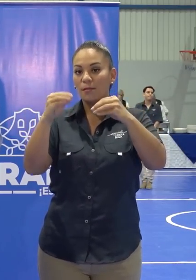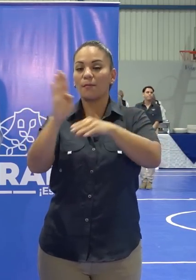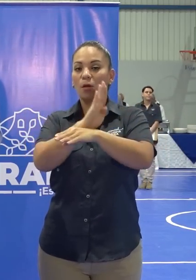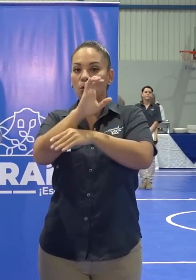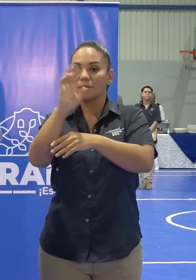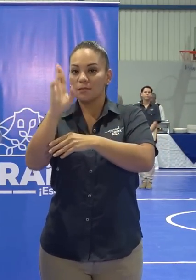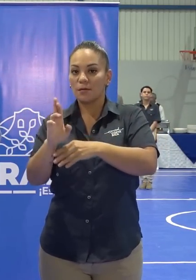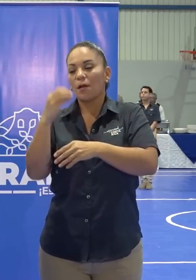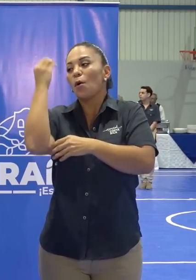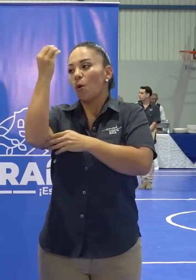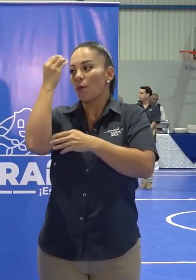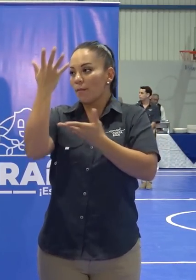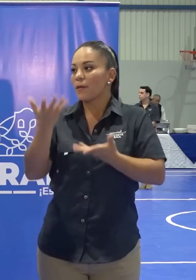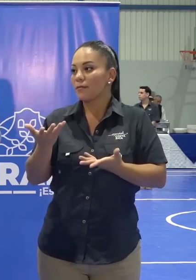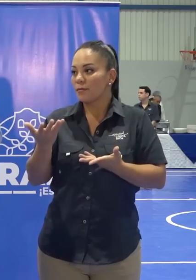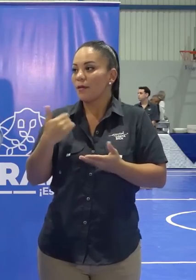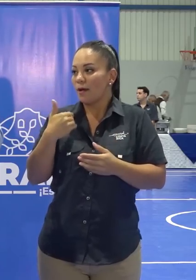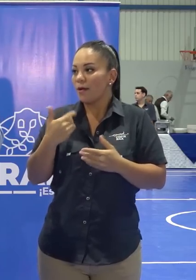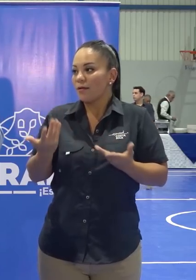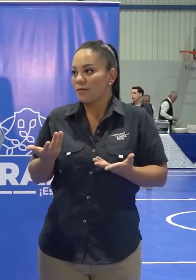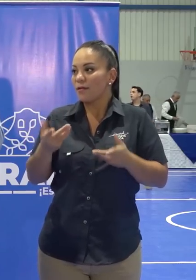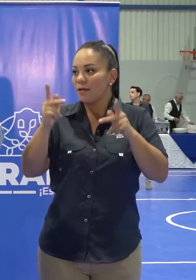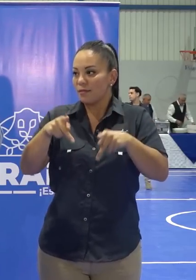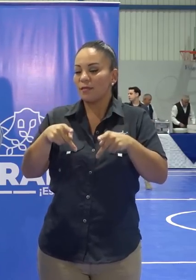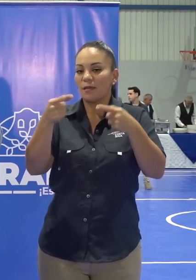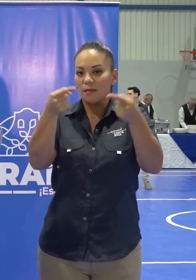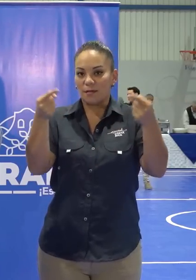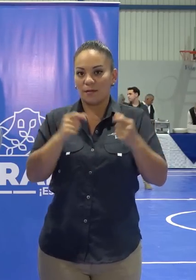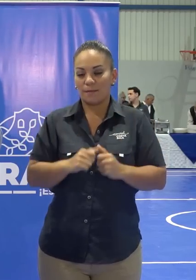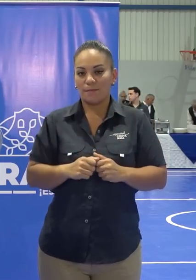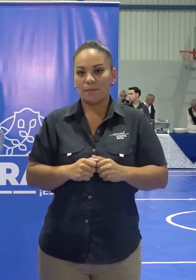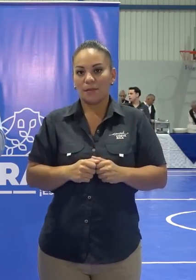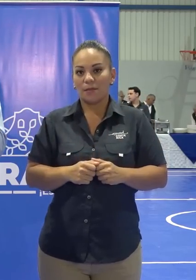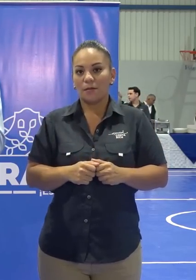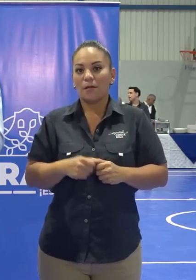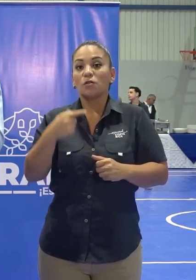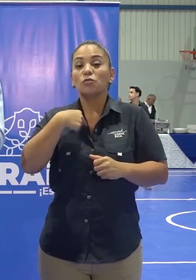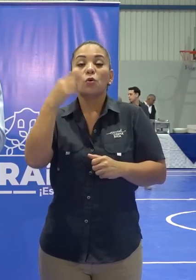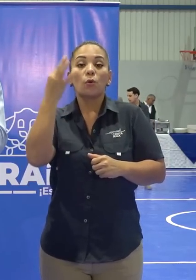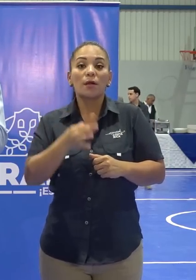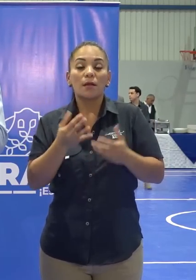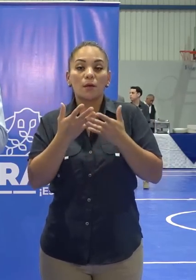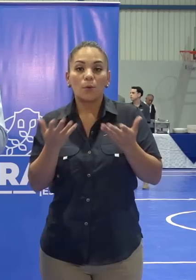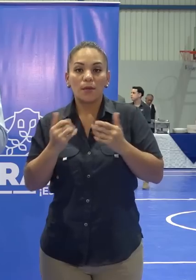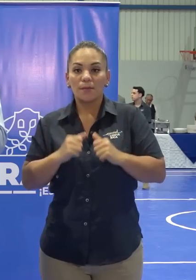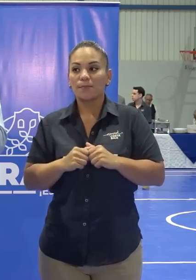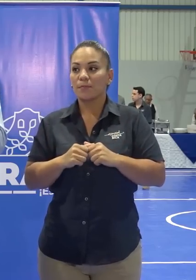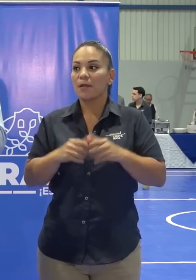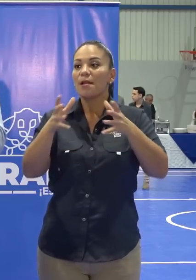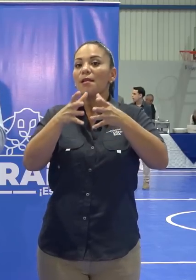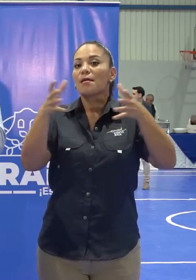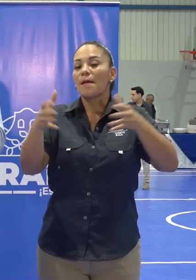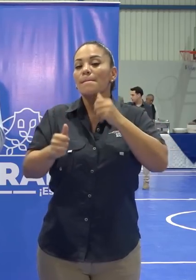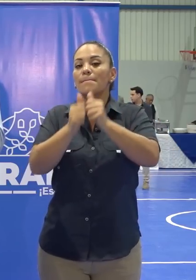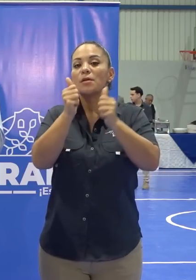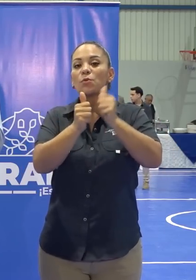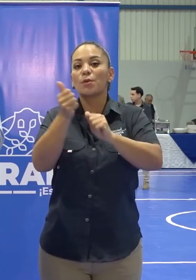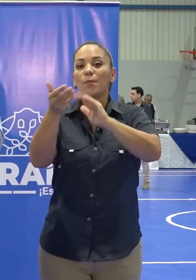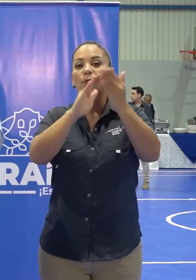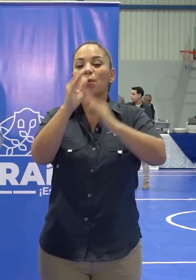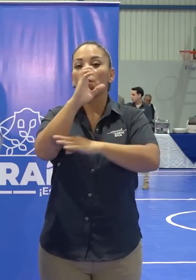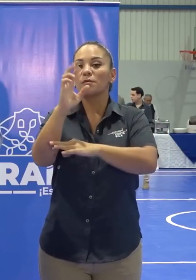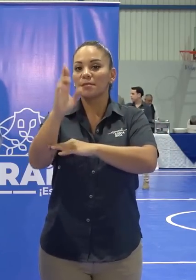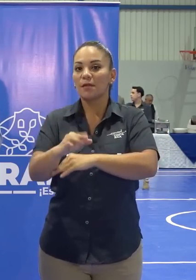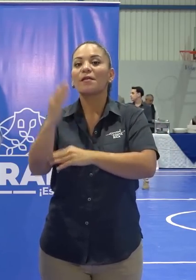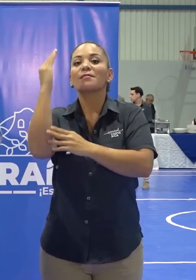Costa Rica? Obviamente va a haber gente que se opone. Lo que yo creo es que la gran mayoría del pueblo de Costa